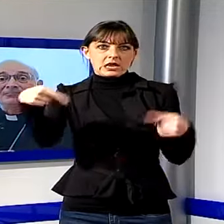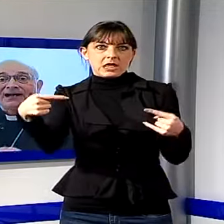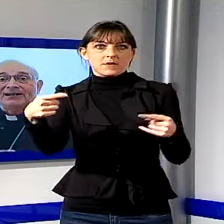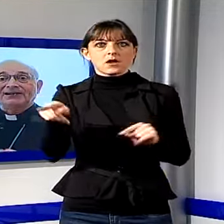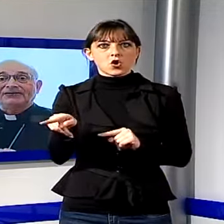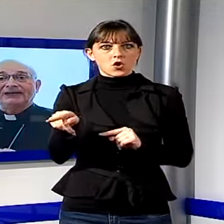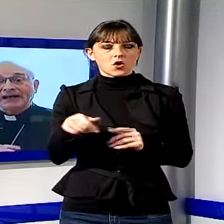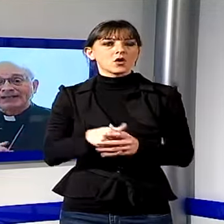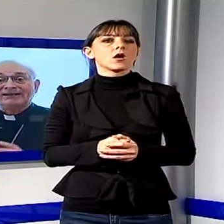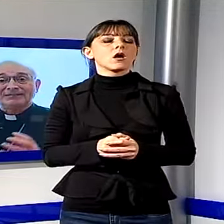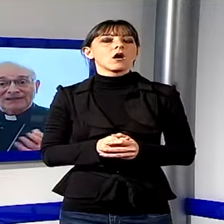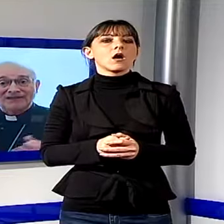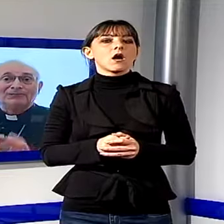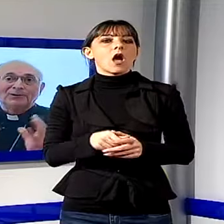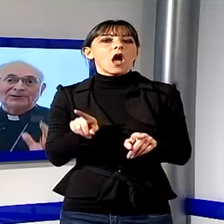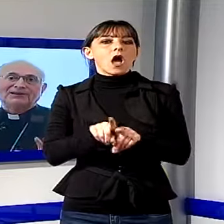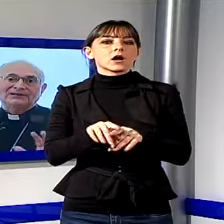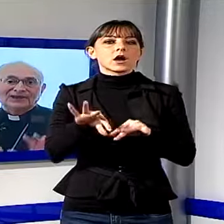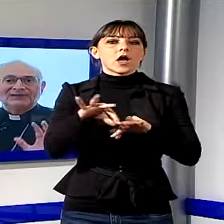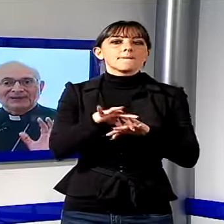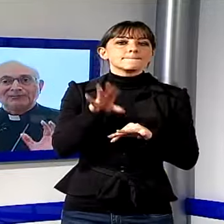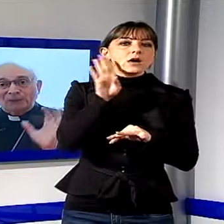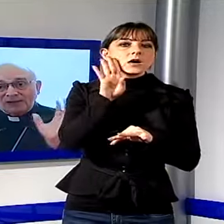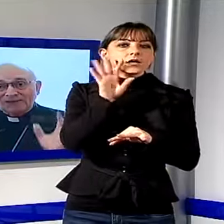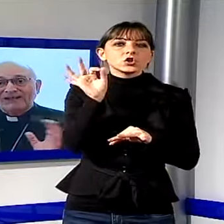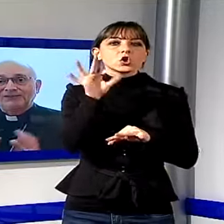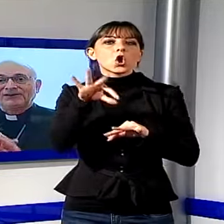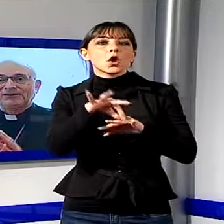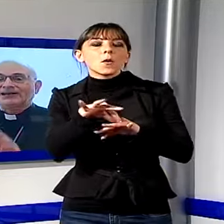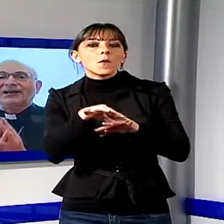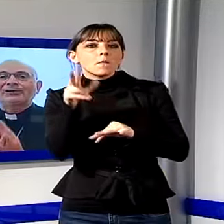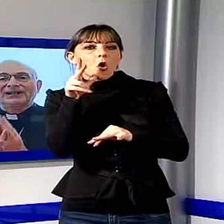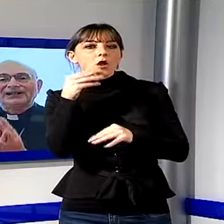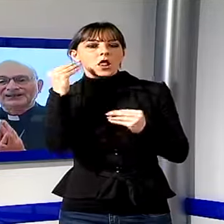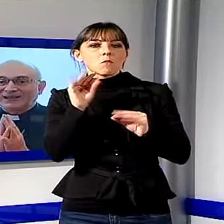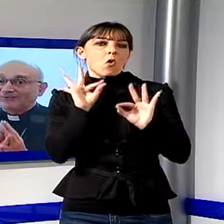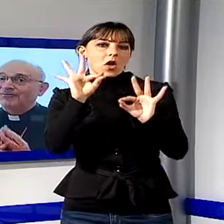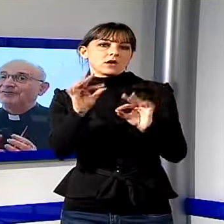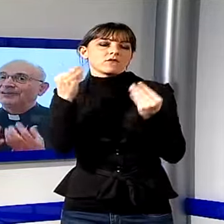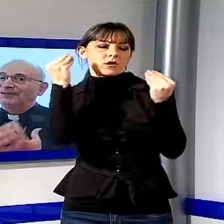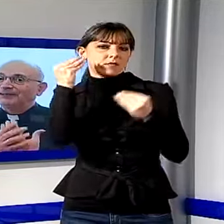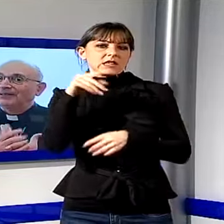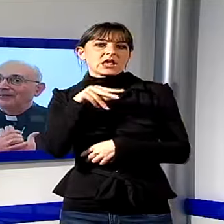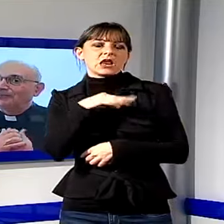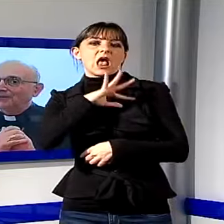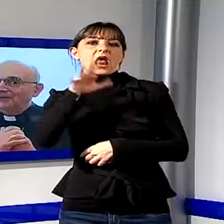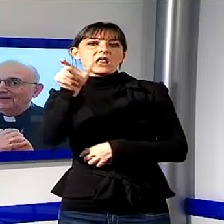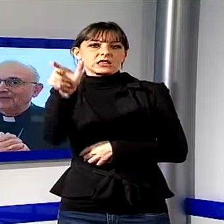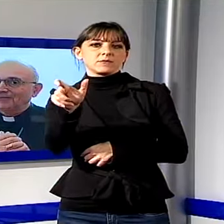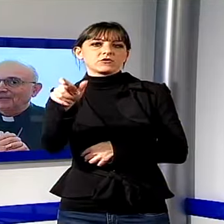ma anche tra marito e moglie, può arrivare a questi livelli, allora chi sei tu? Questa domanda è importantissima,